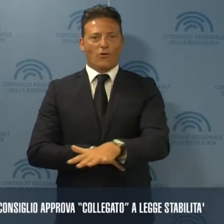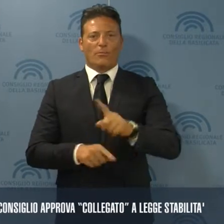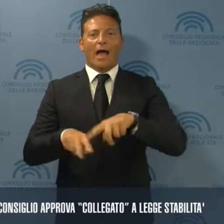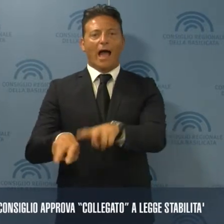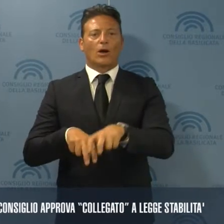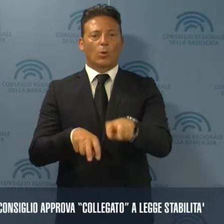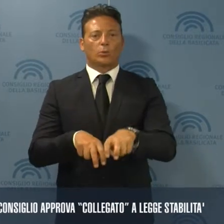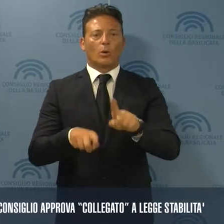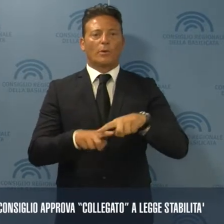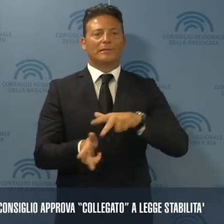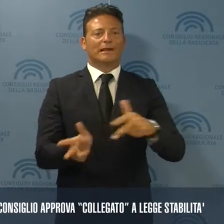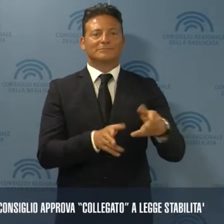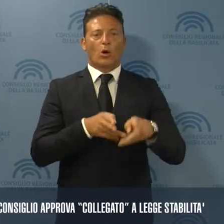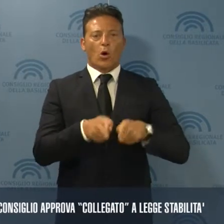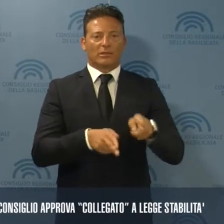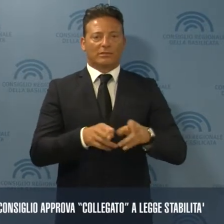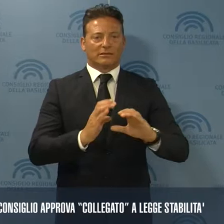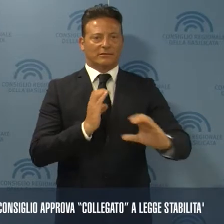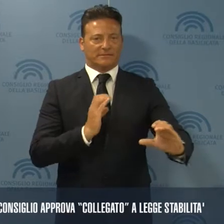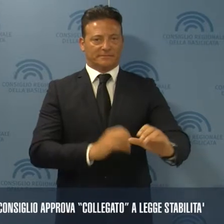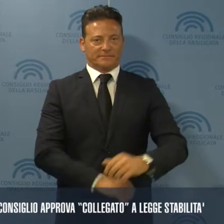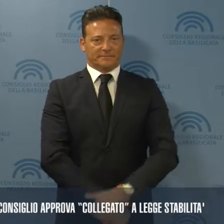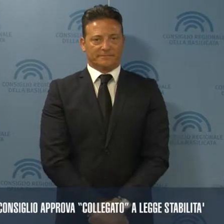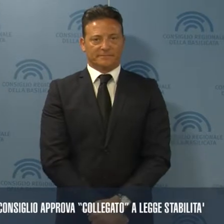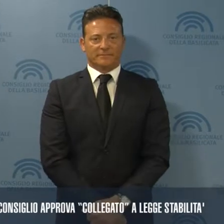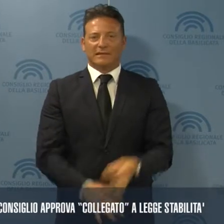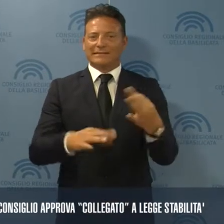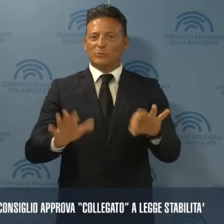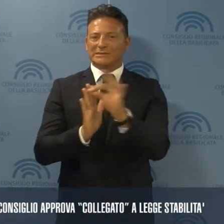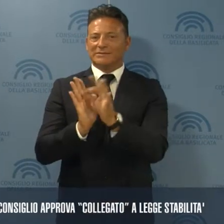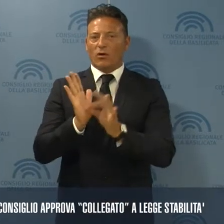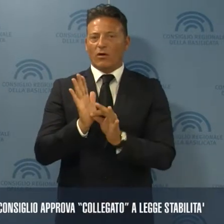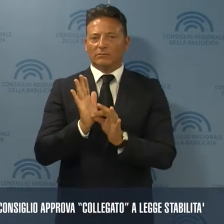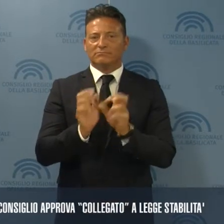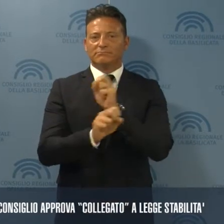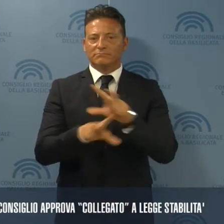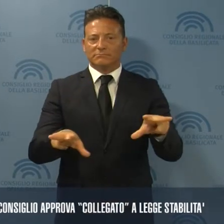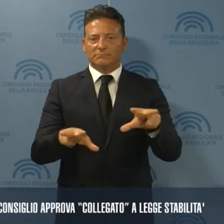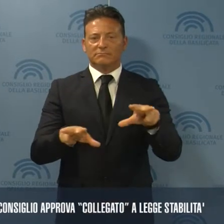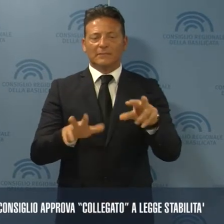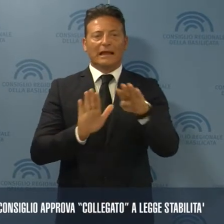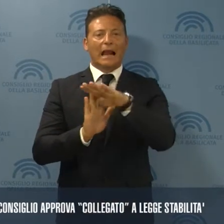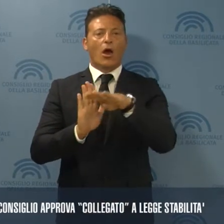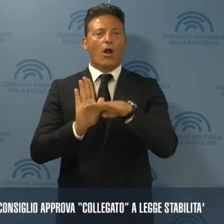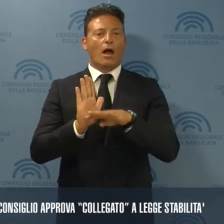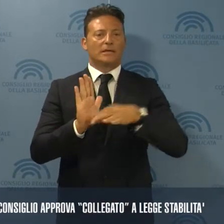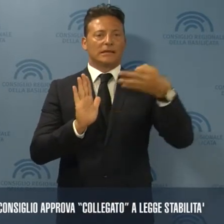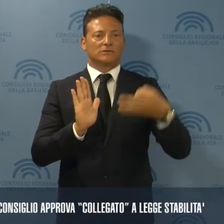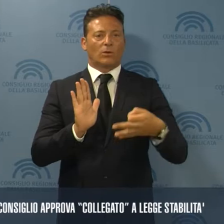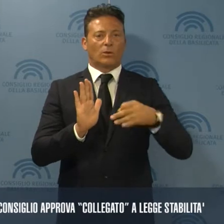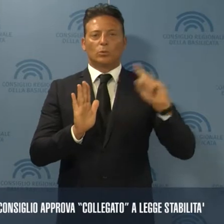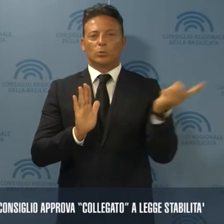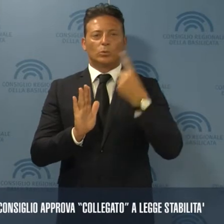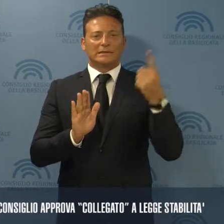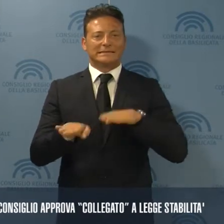agricoltura e trasporti. Tra le disposizioni si segnalano la regolamentazione unitaria di